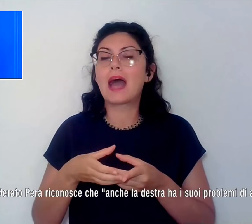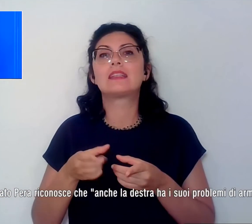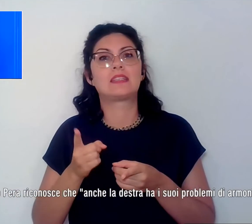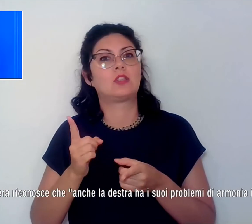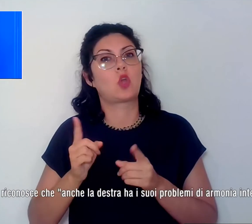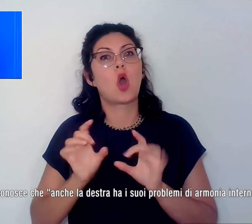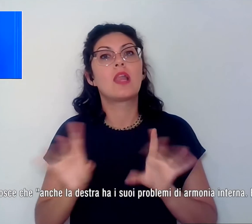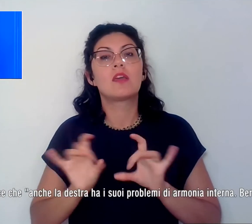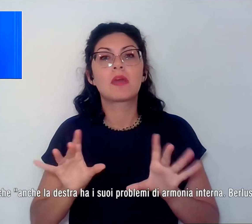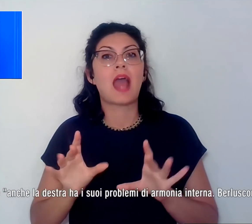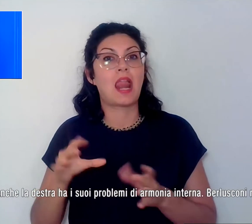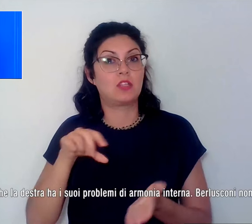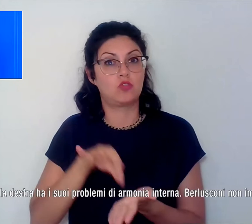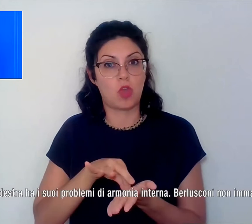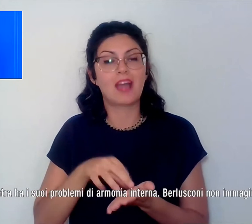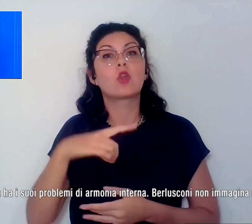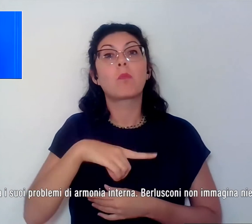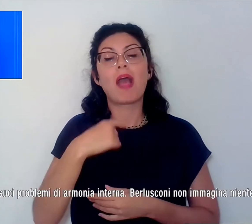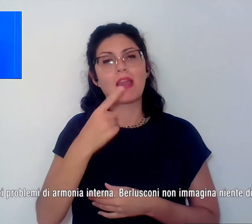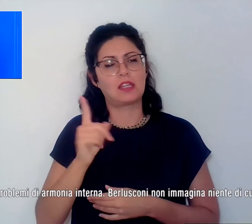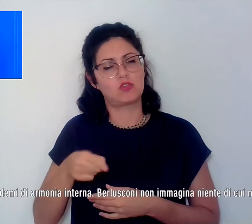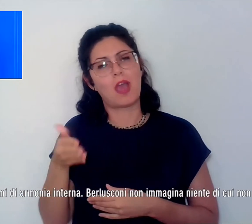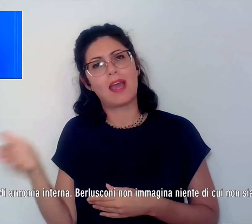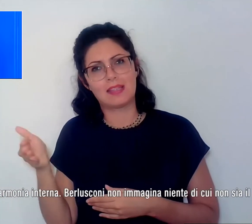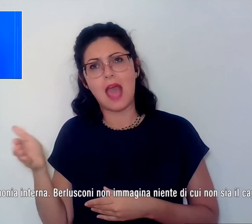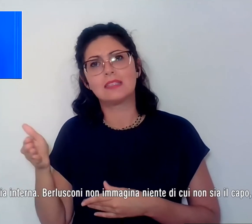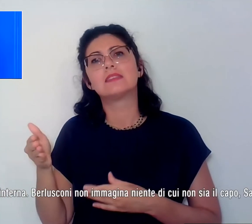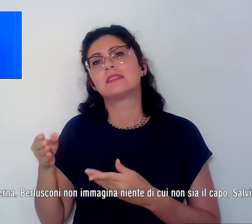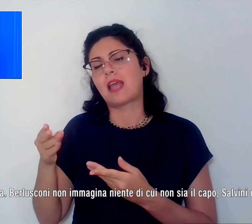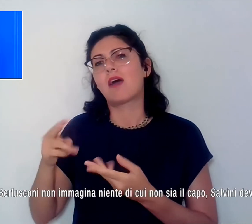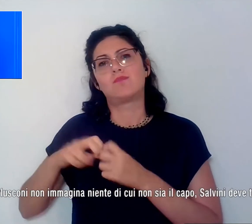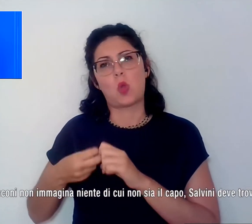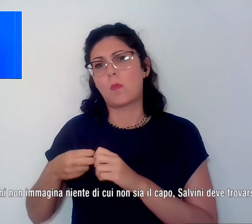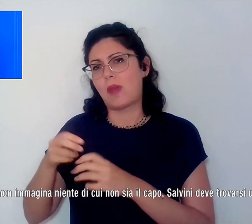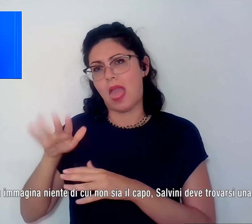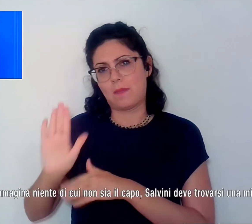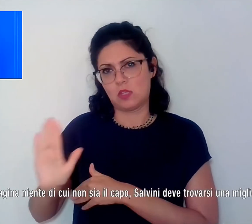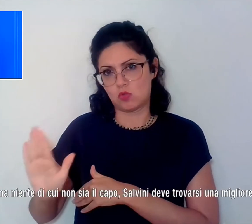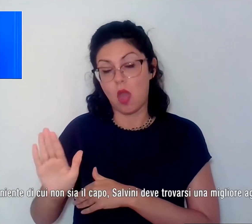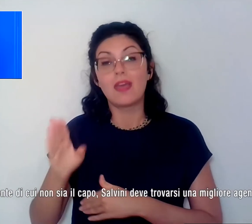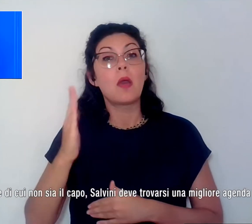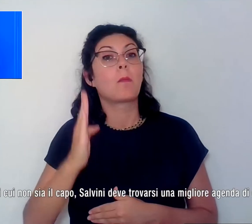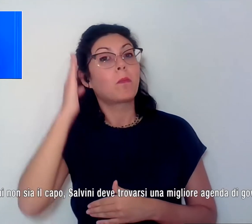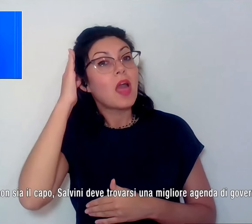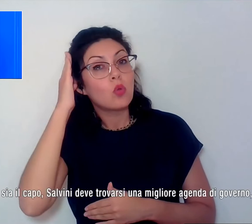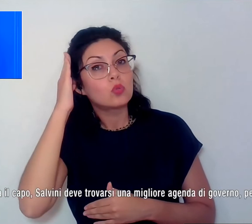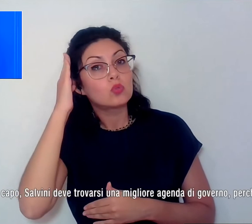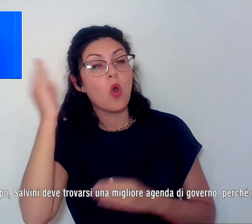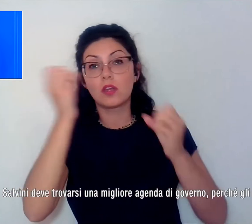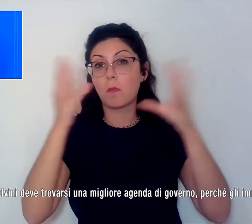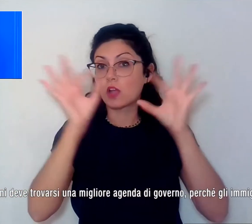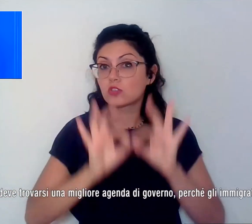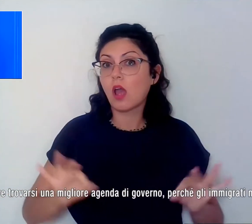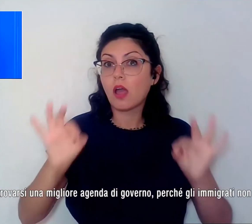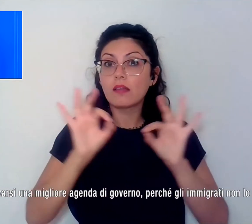Pera riconosce che anche la destra ha i suoi problemi di armonia interna. Berlusconi non immagina niente di cui non sia